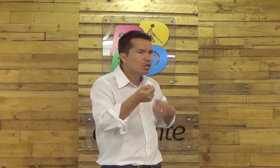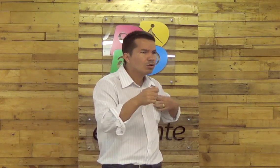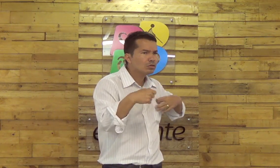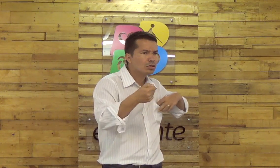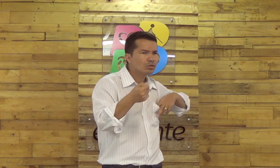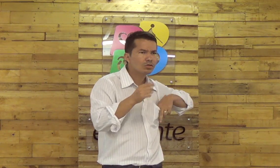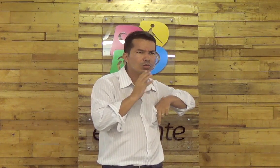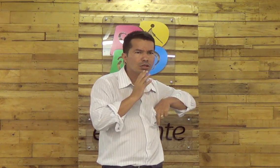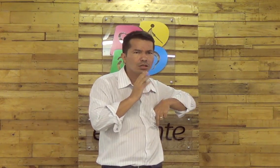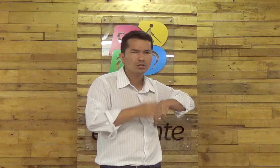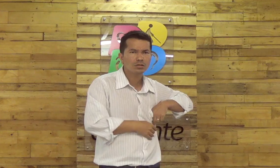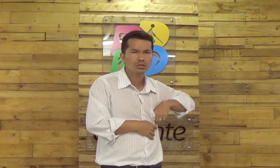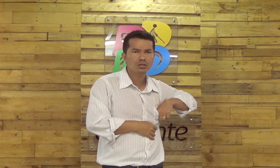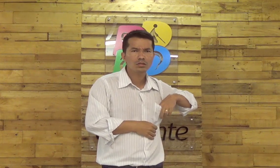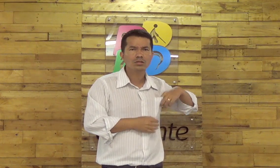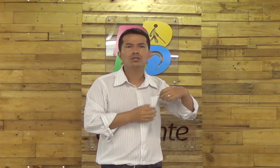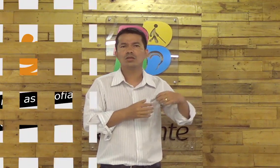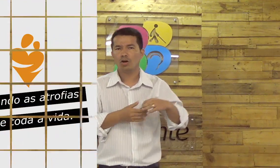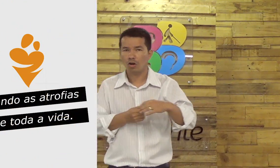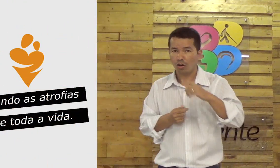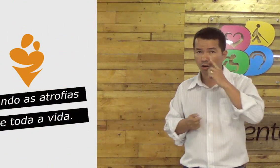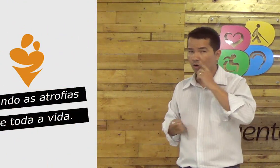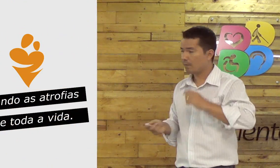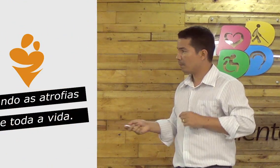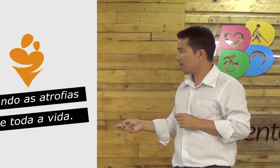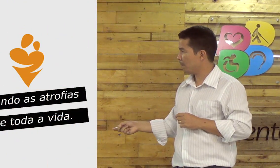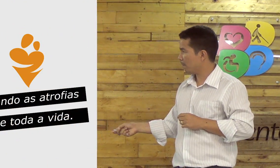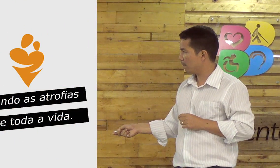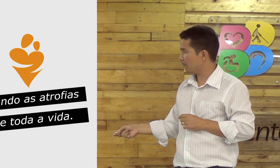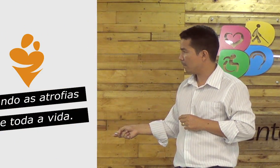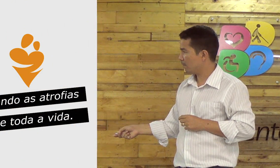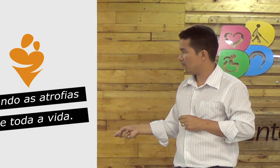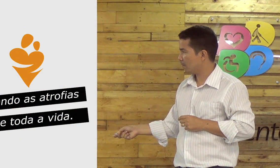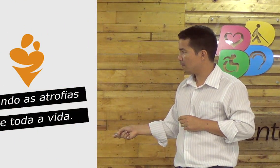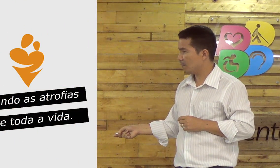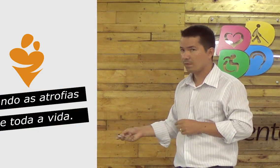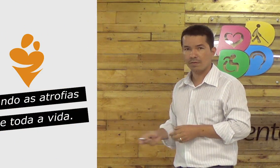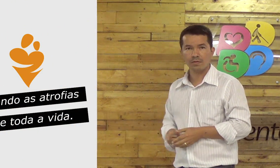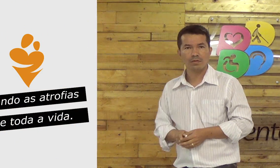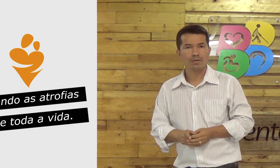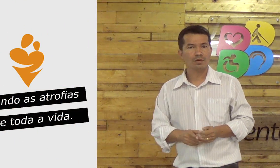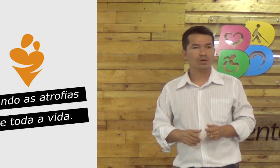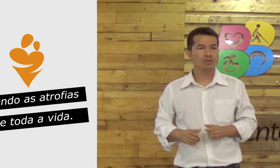Você conhece os sinais? Olha lá, presta atenção. Curando.